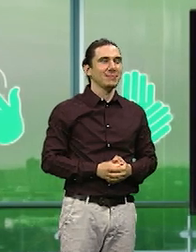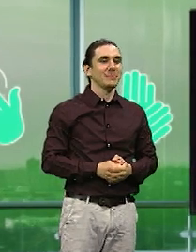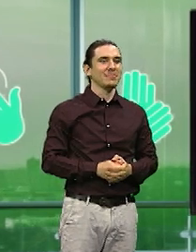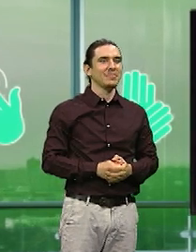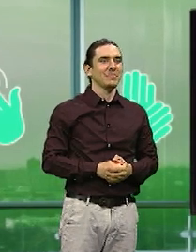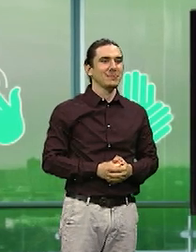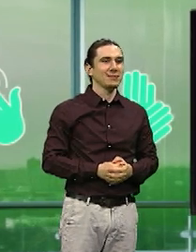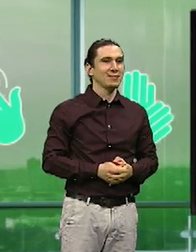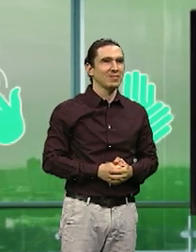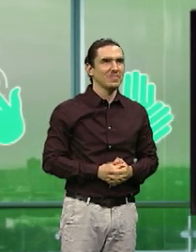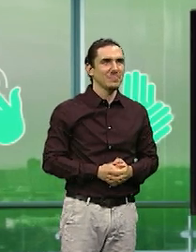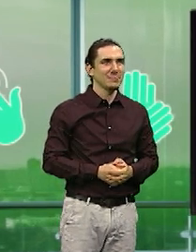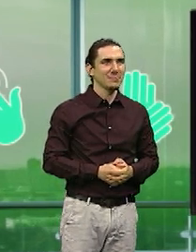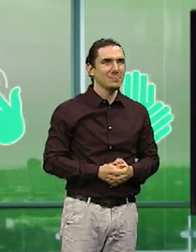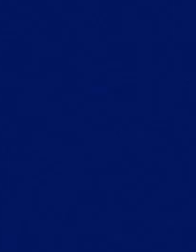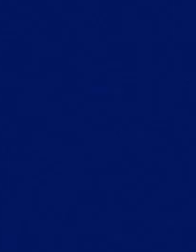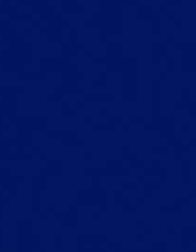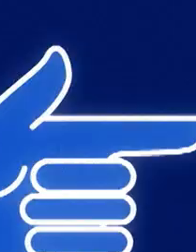Gracias. Gracias. Gracias.